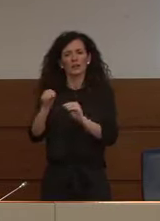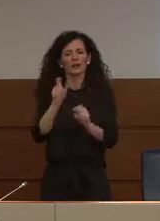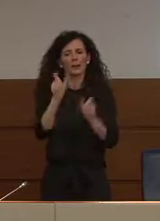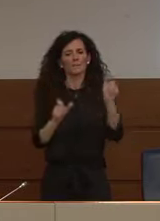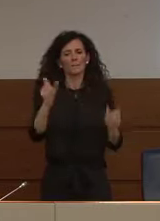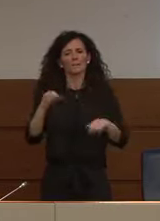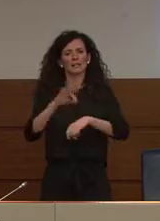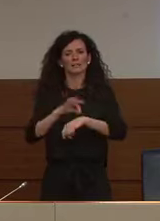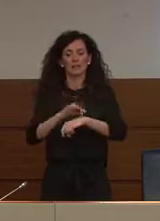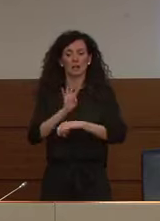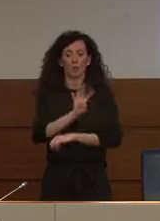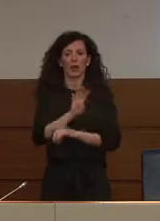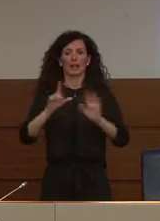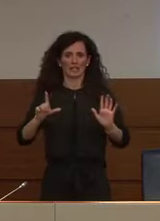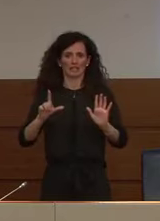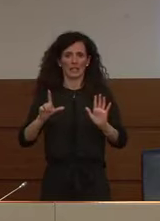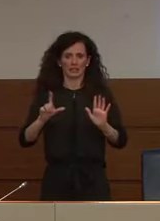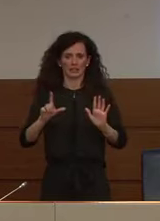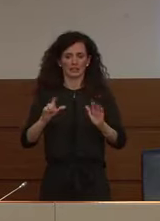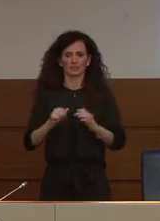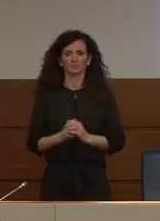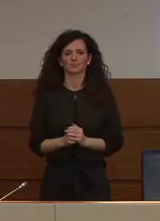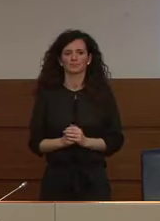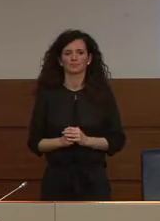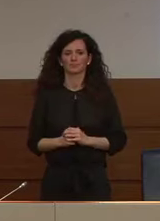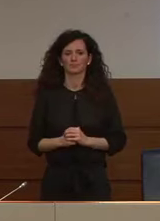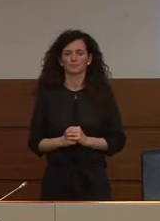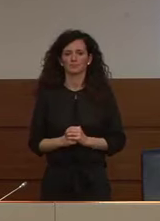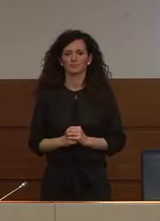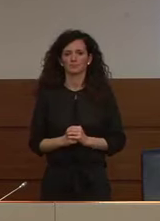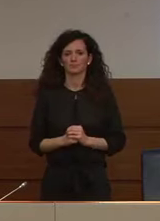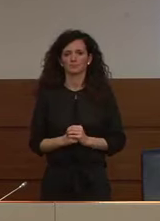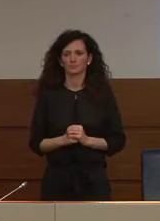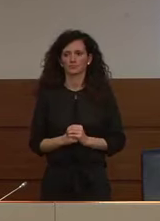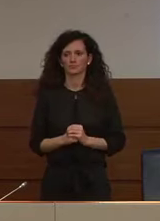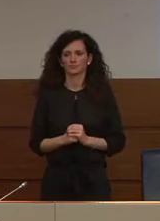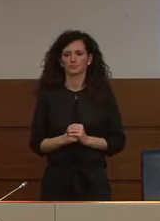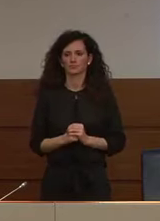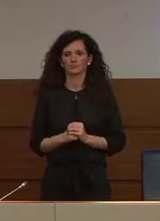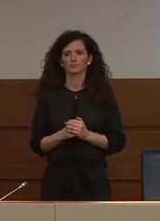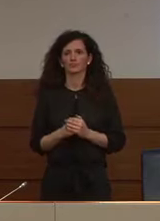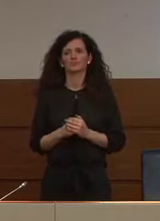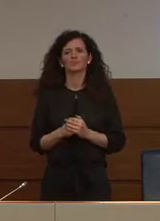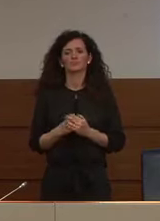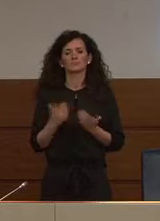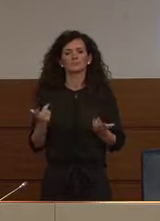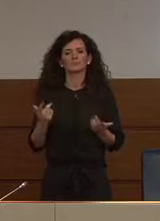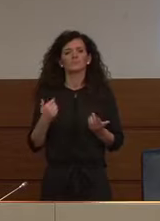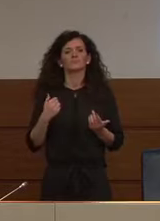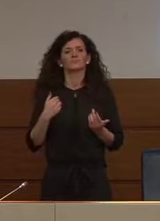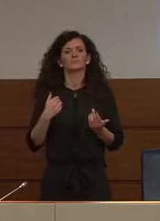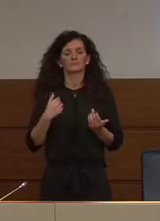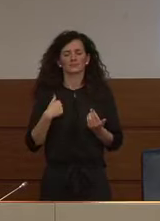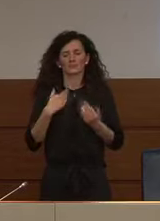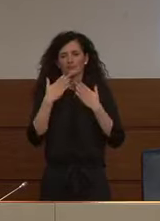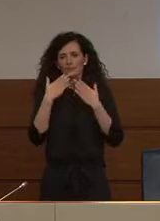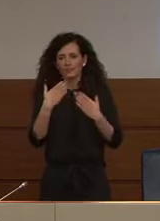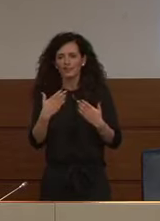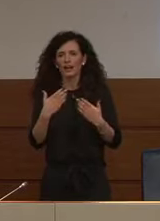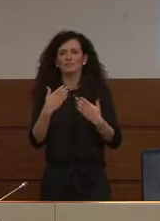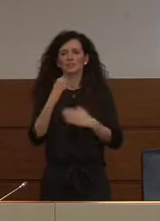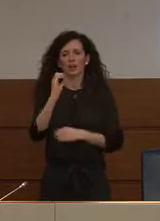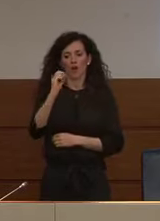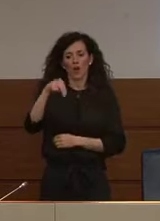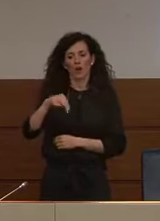47. Va segnalato anche e va ringraziata l